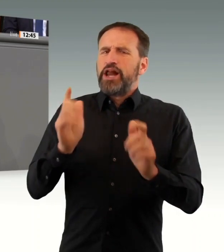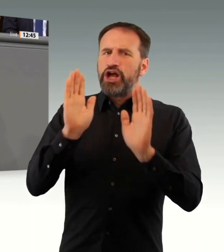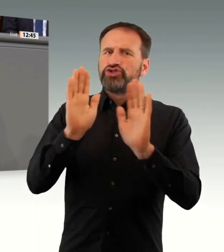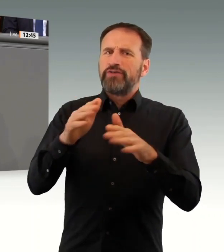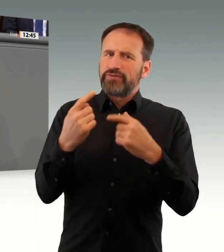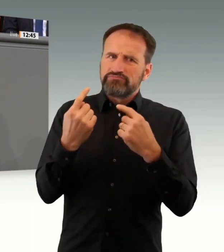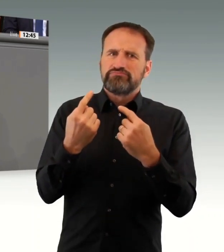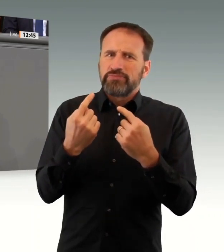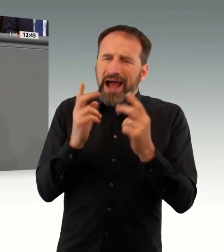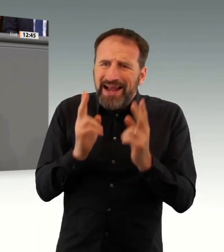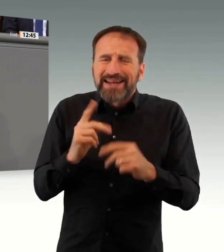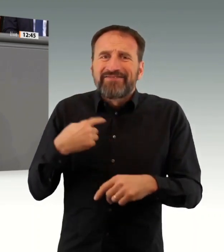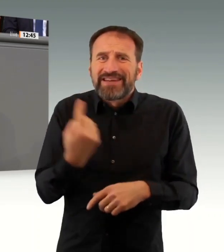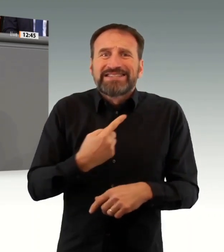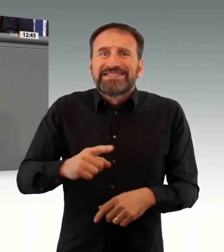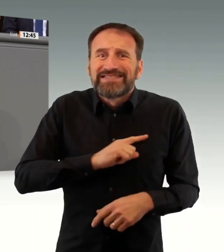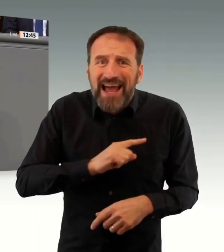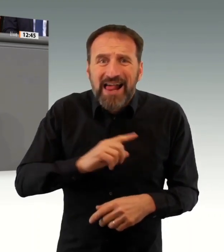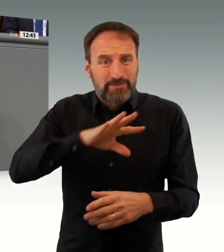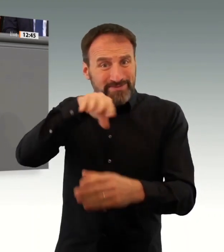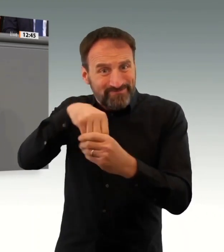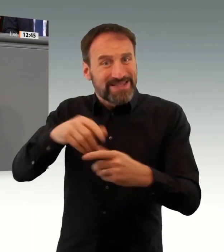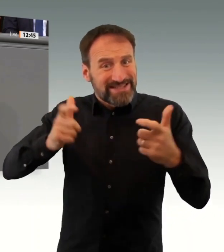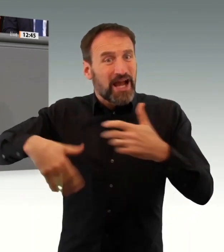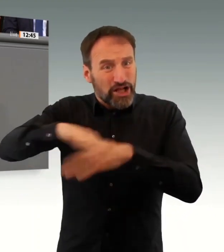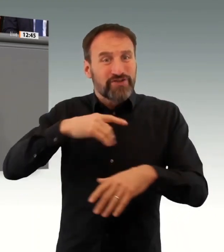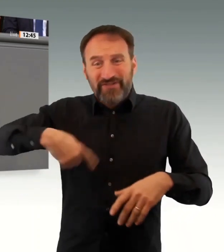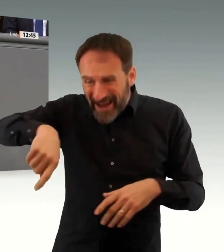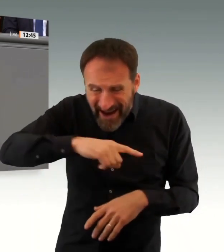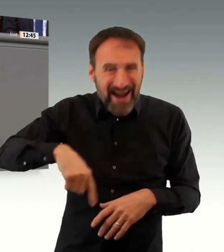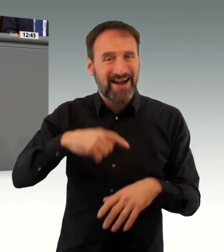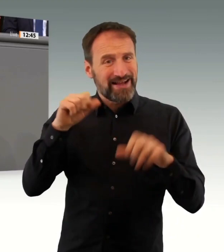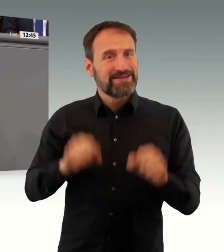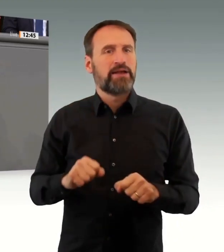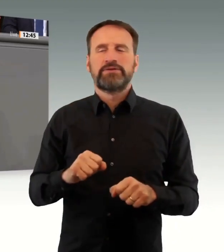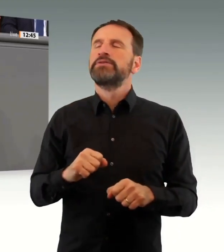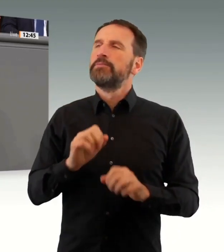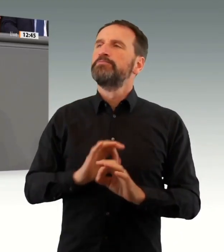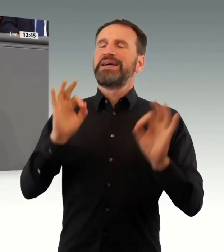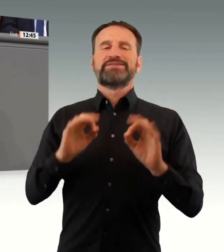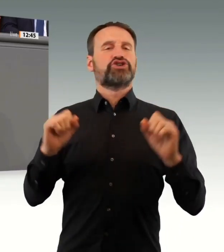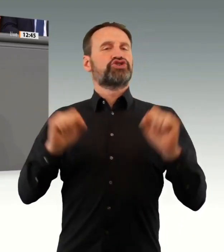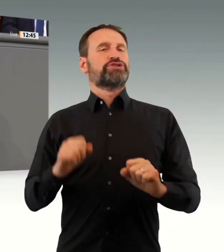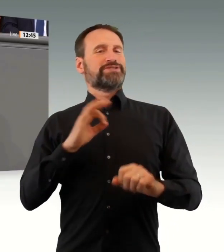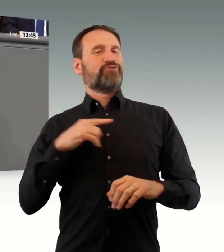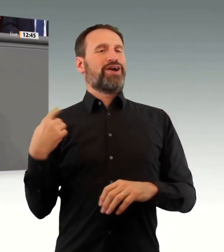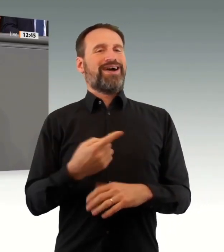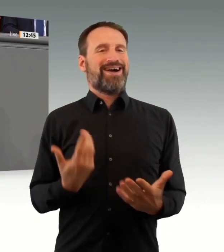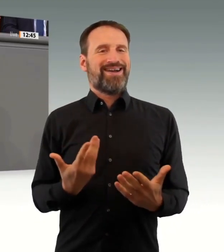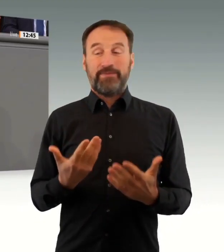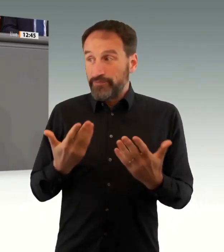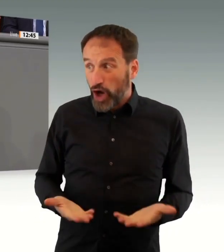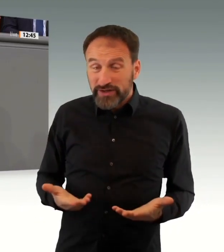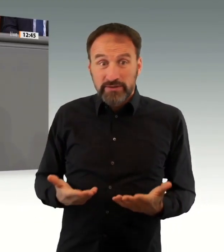schützen zu können. Darum sorgen wir heute mit der Impfpflicht für besonders sensible Einrichtungen